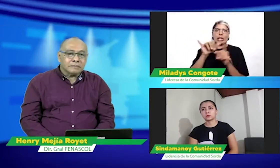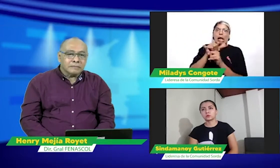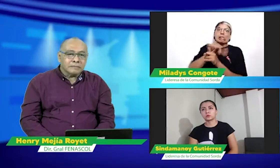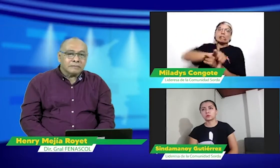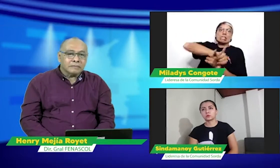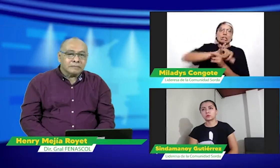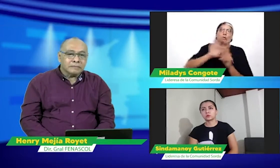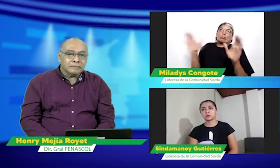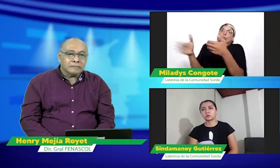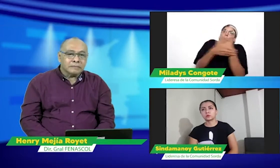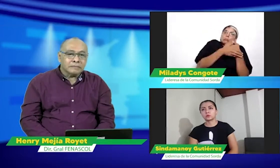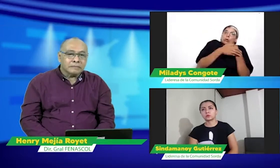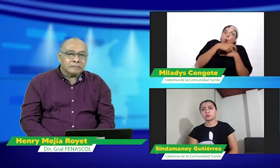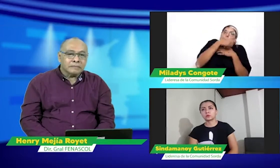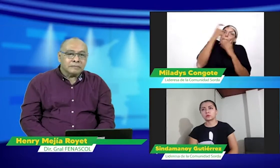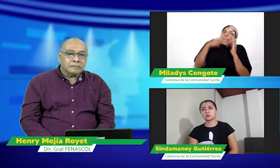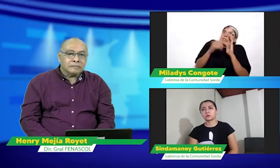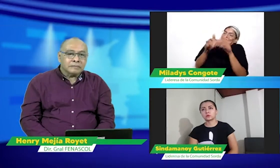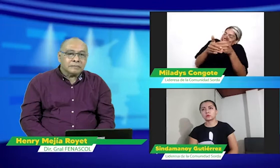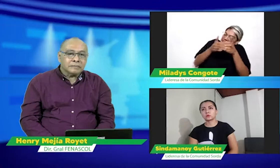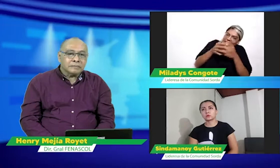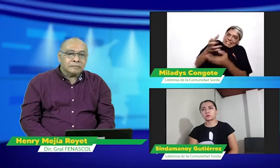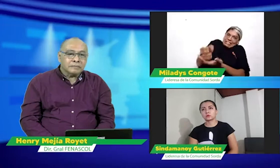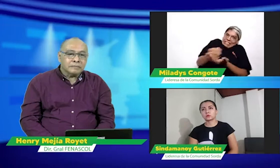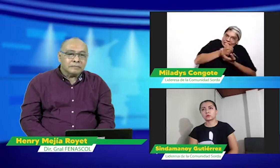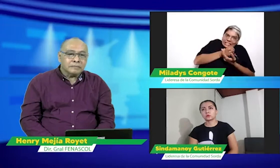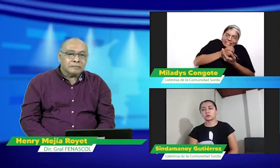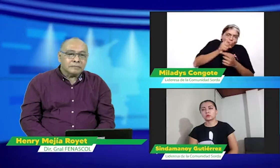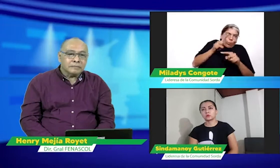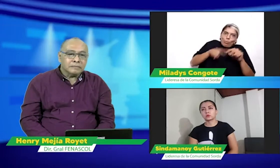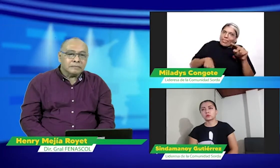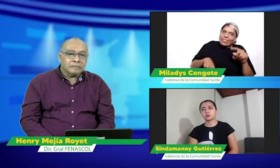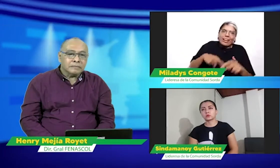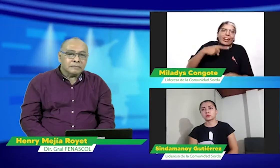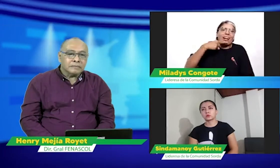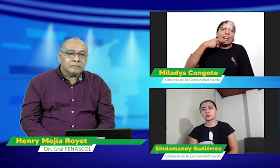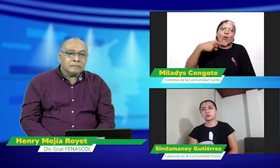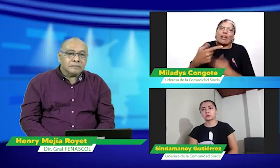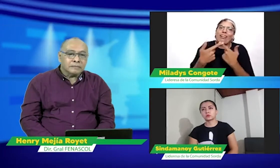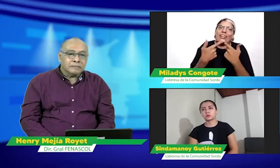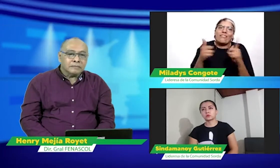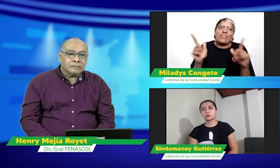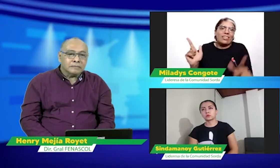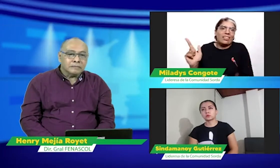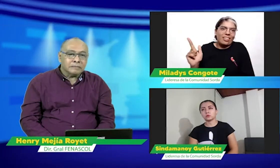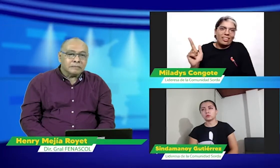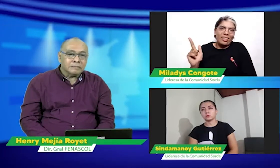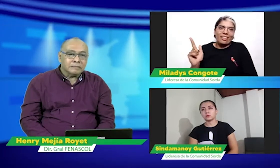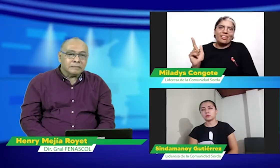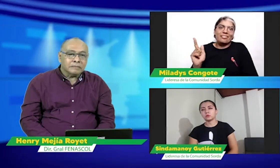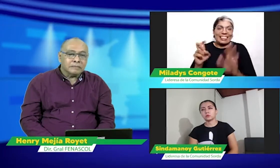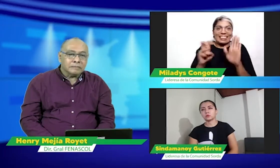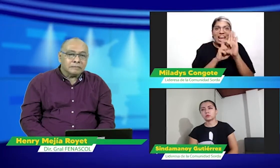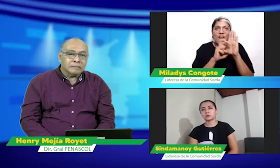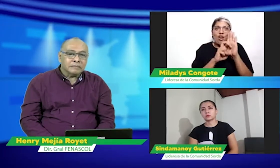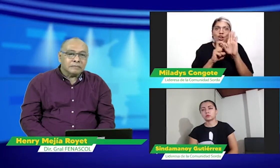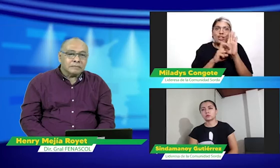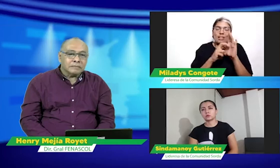balance, una comparación, estar en equilibrio, no podemos ser tan proteccionistas con nuestra lengua, es una lengua libre, ¿sí?